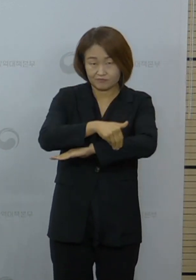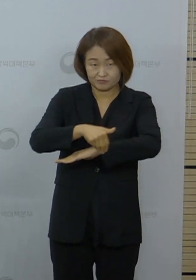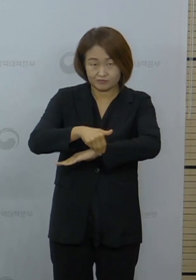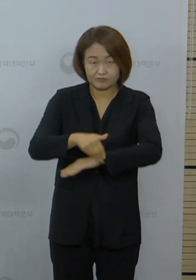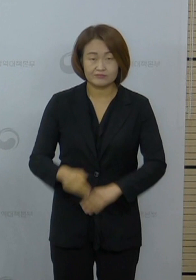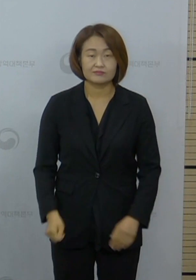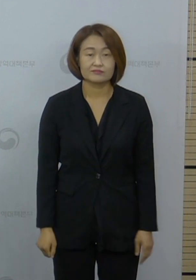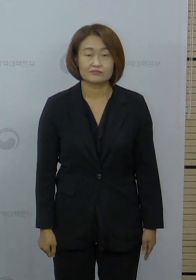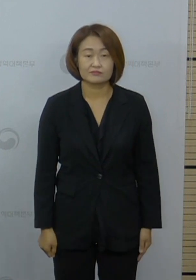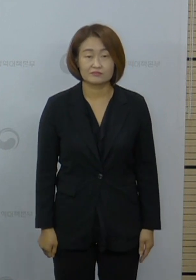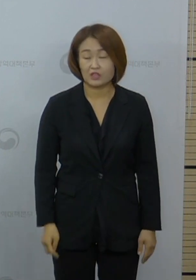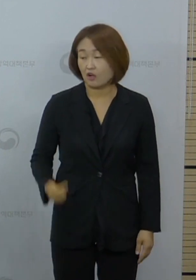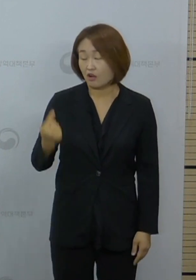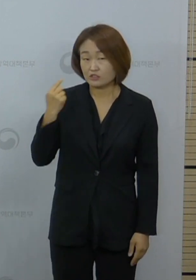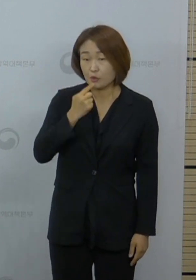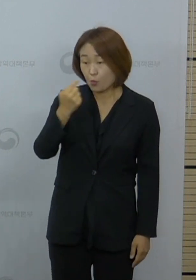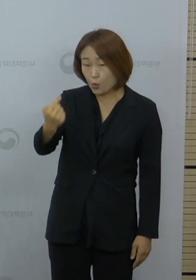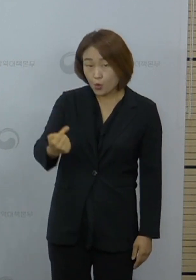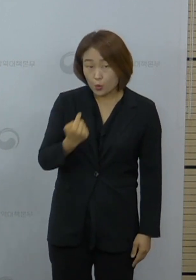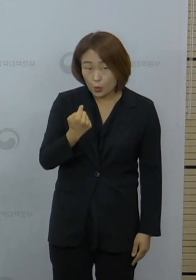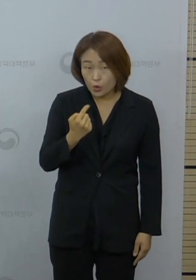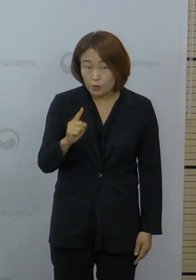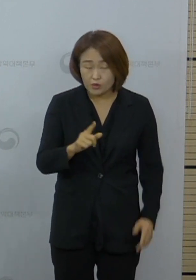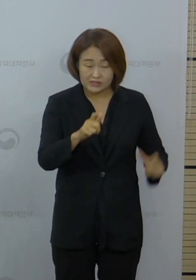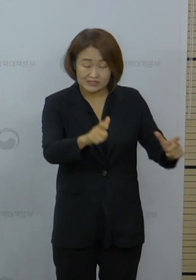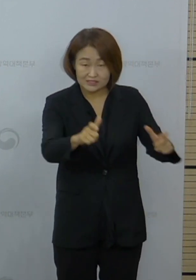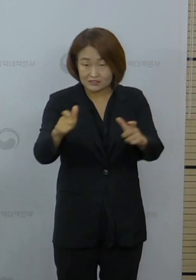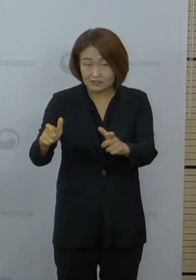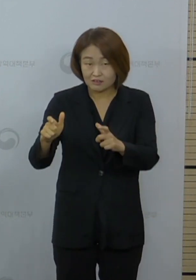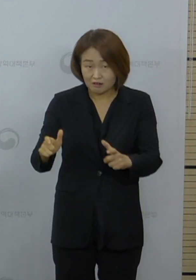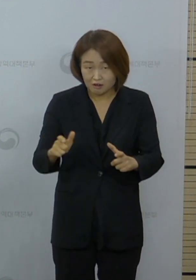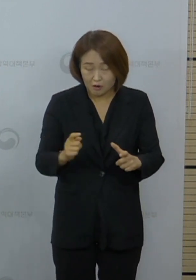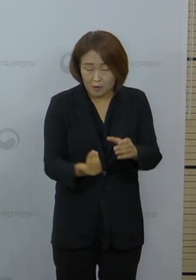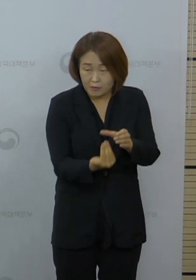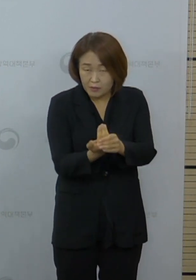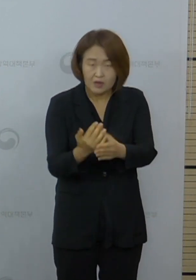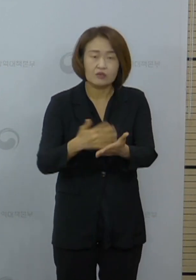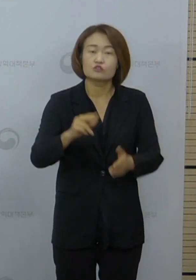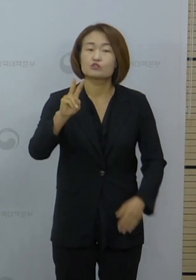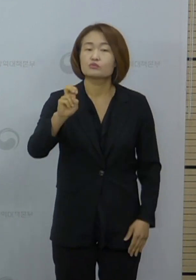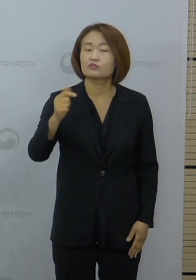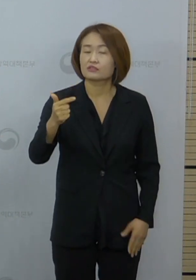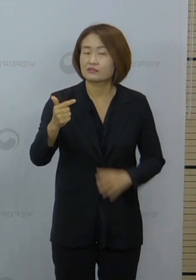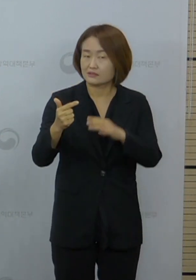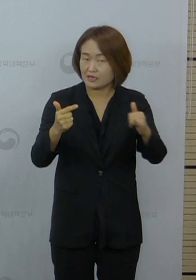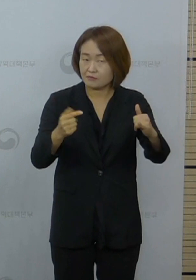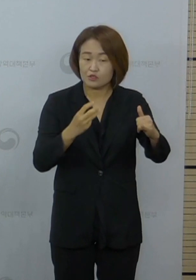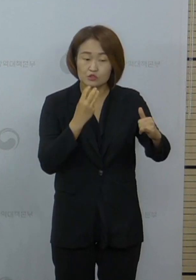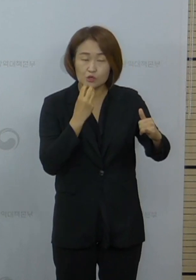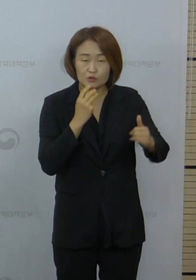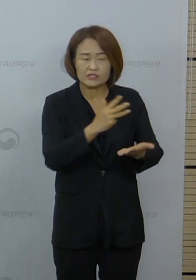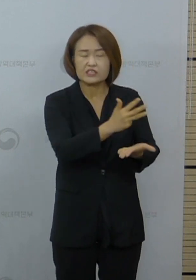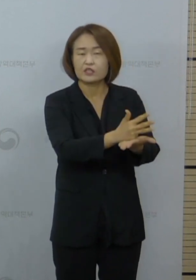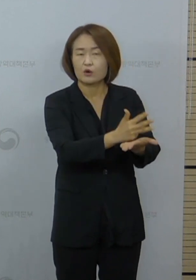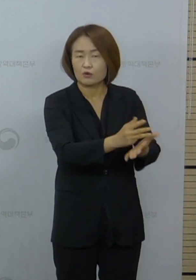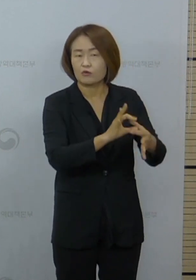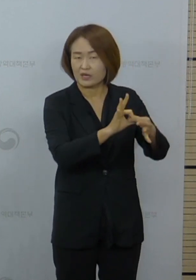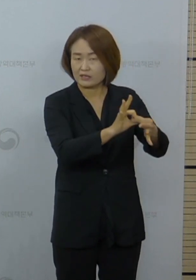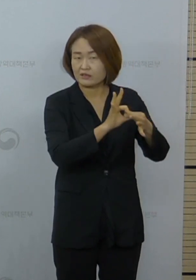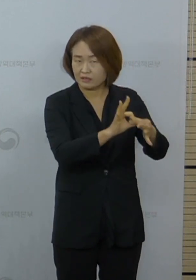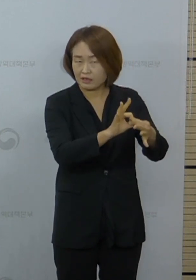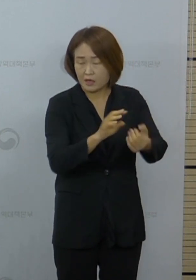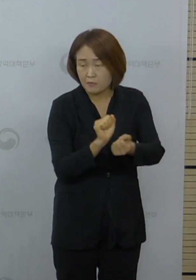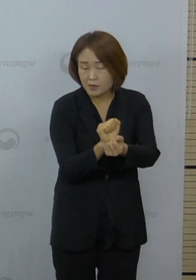어제 보고된 지역사의 발생 사례는 26명이며 이 중 서울시 이태원 소재 클럽 관련